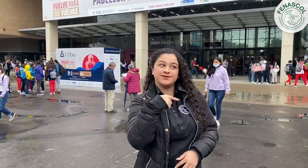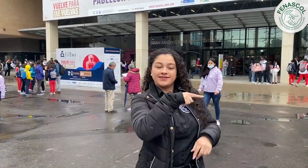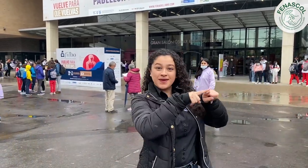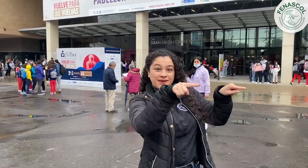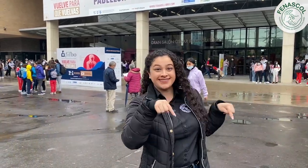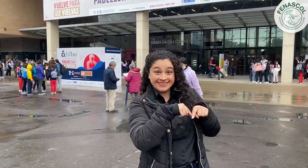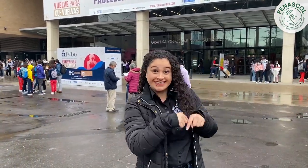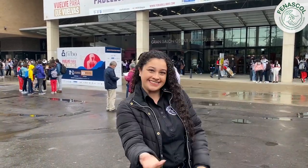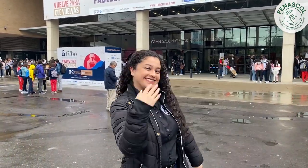Vengan y les muestro el lugar.